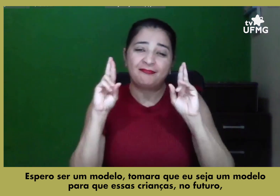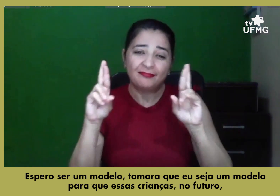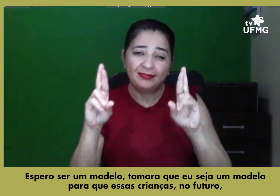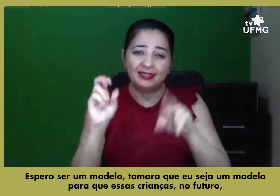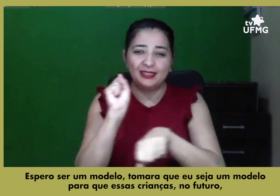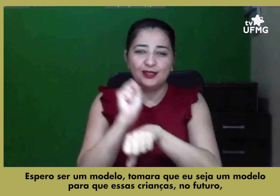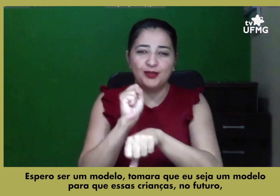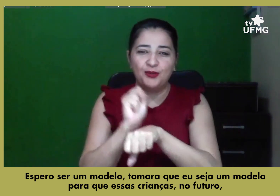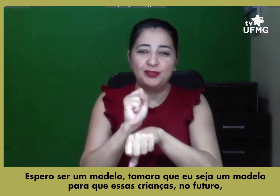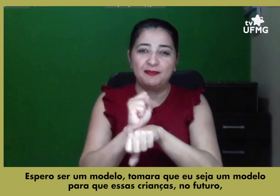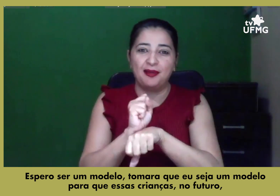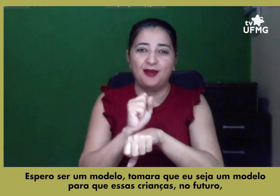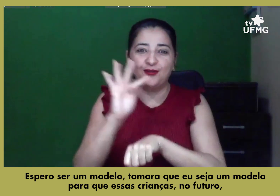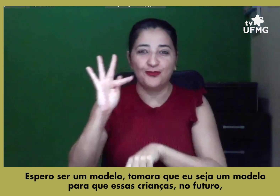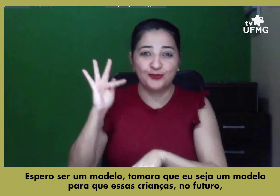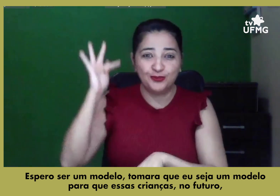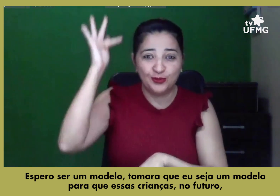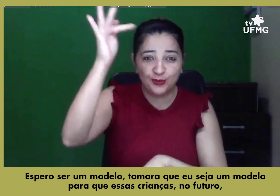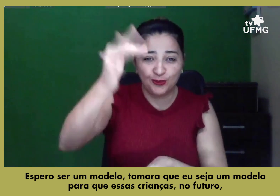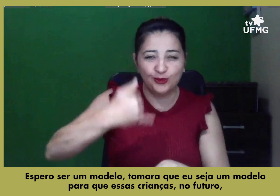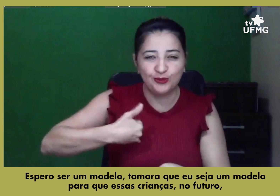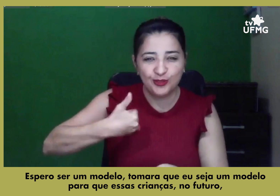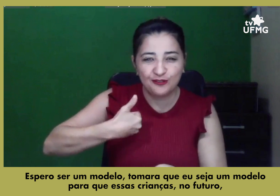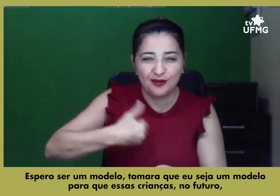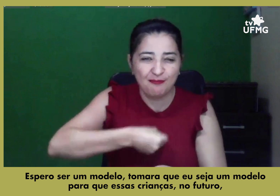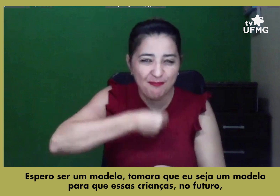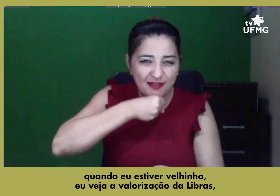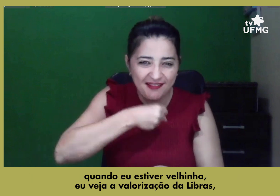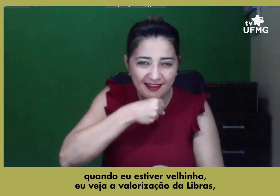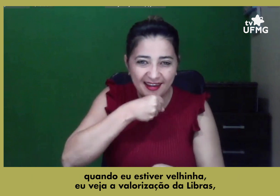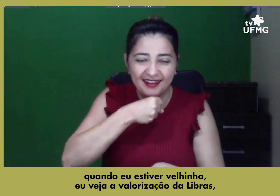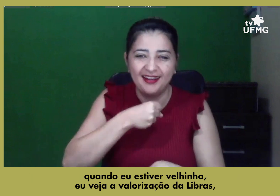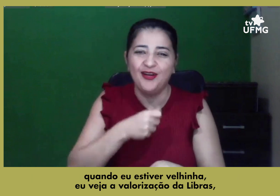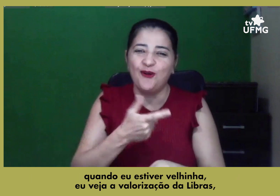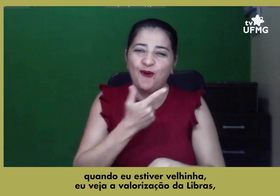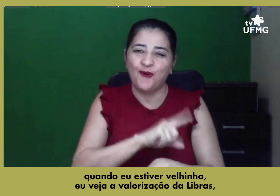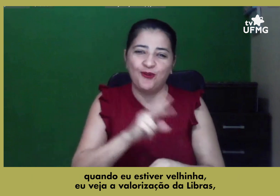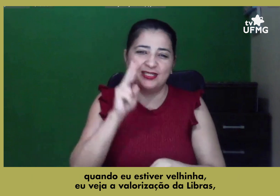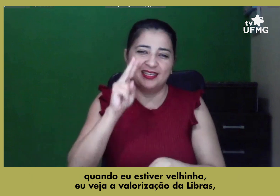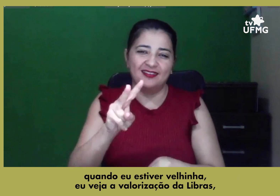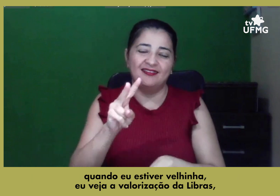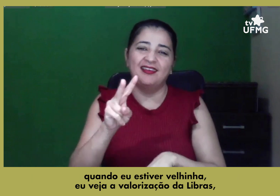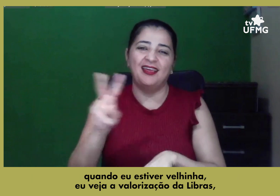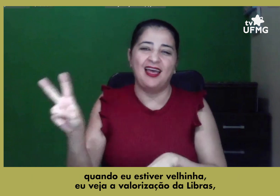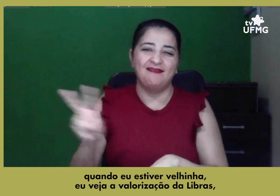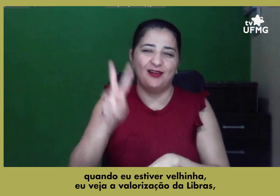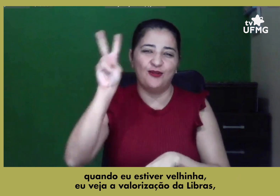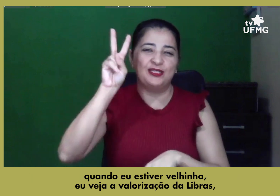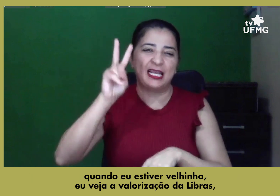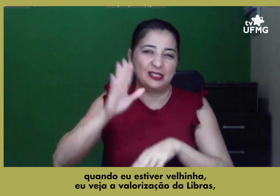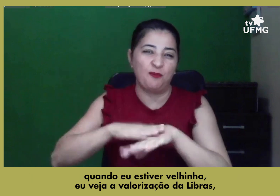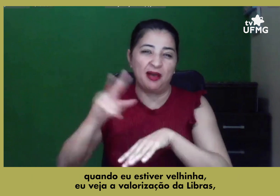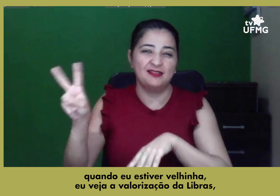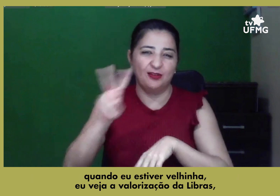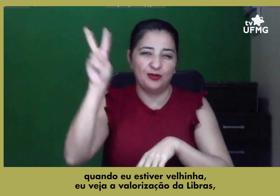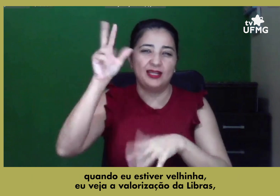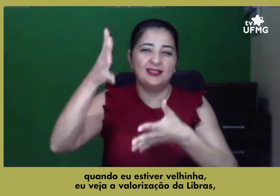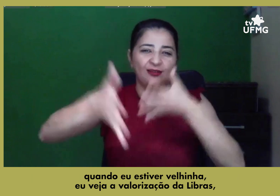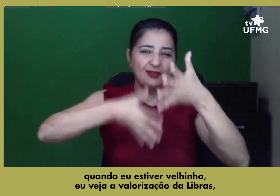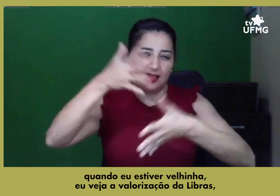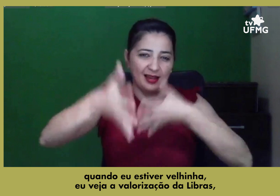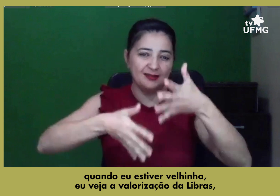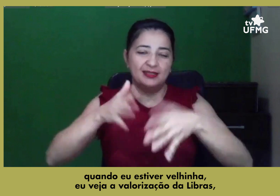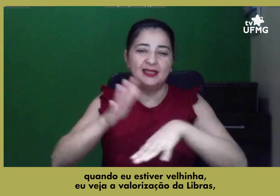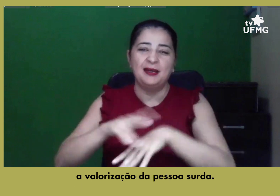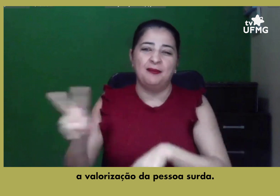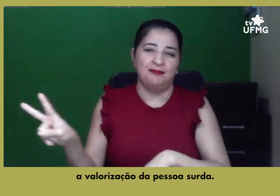modelo, tomara que eu seja um modelo para que essas crianças no futuro, quando eu estiver lá velhinha, eu veja a valorização